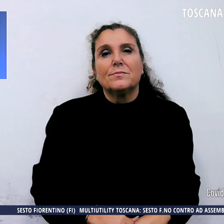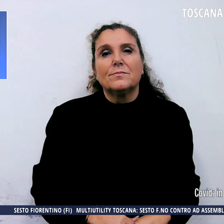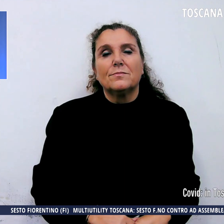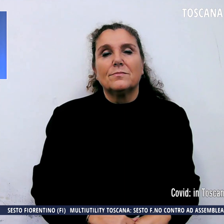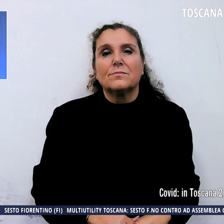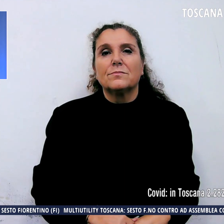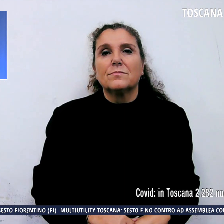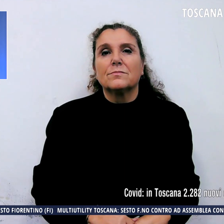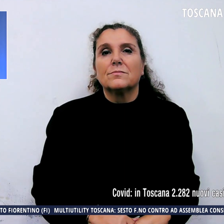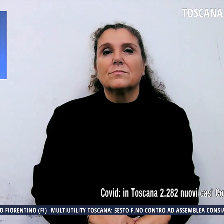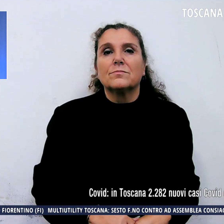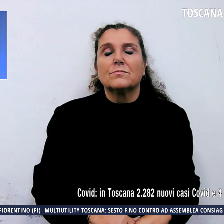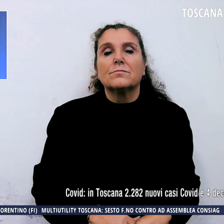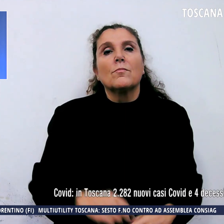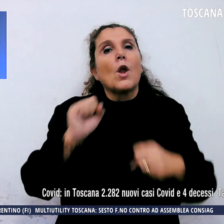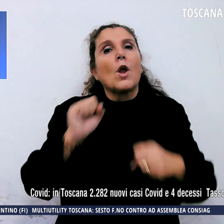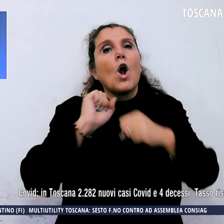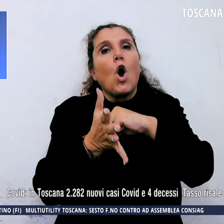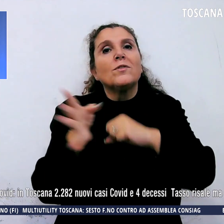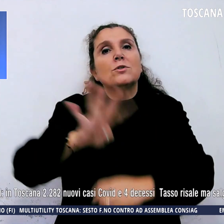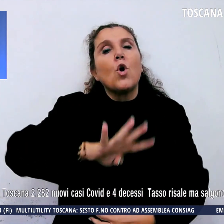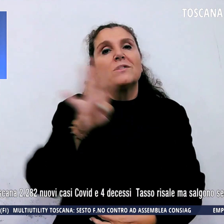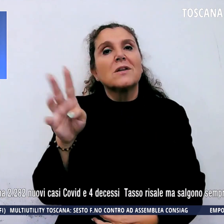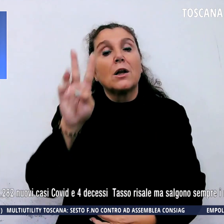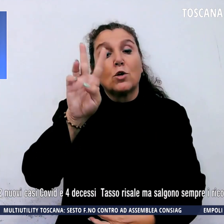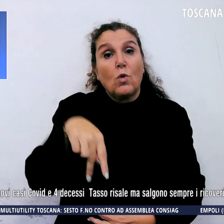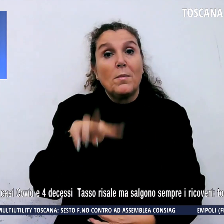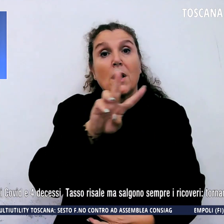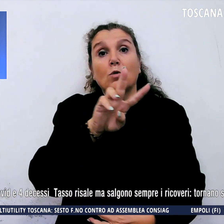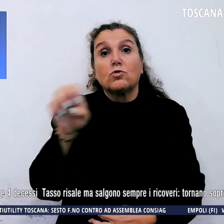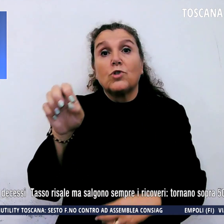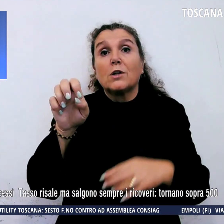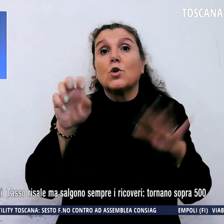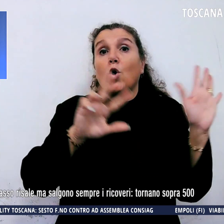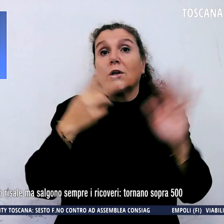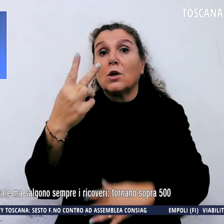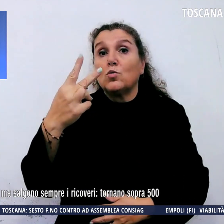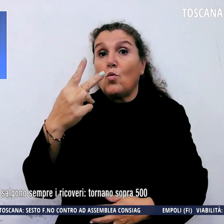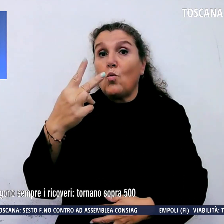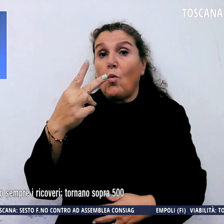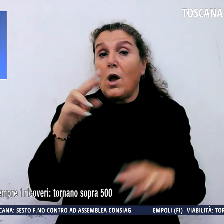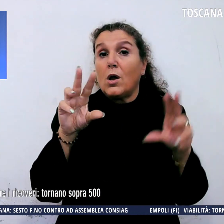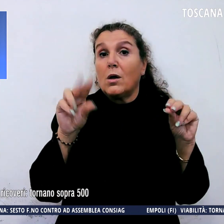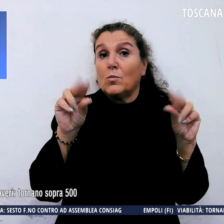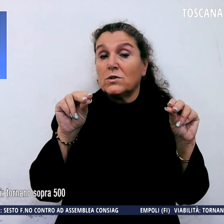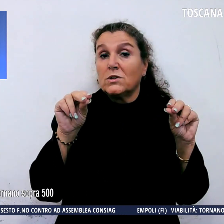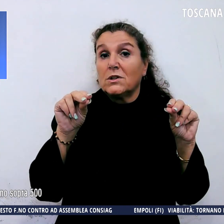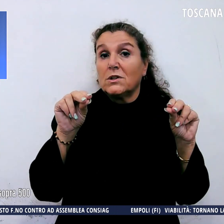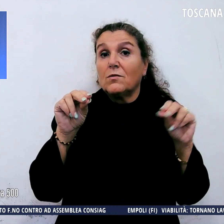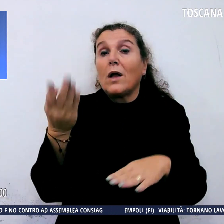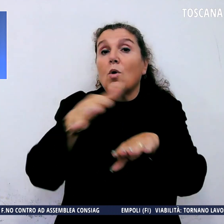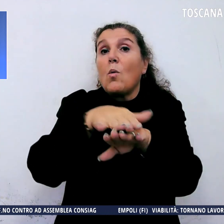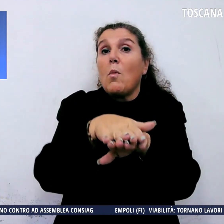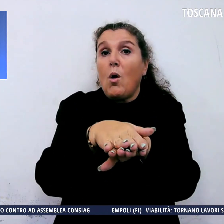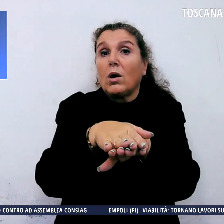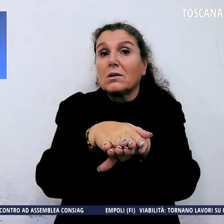Covid in Toscana, 2.282 nuovi casi, 4 i morti, il tasso risale ma